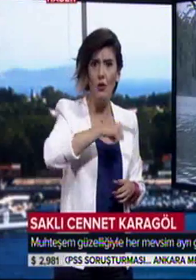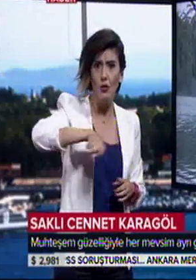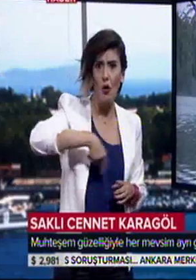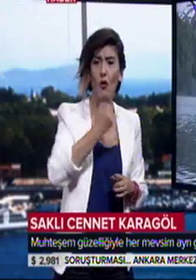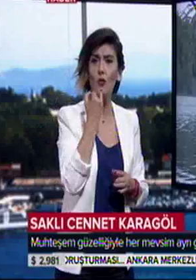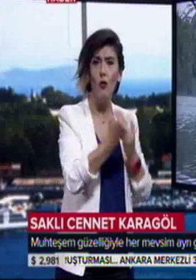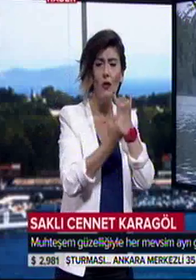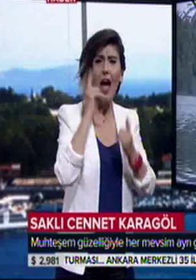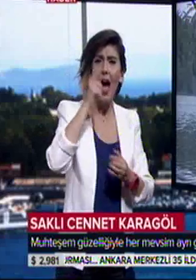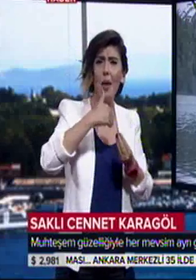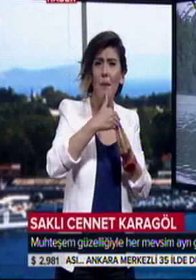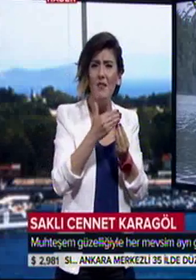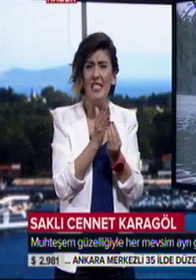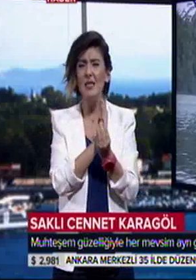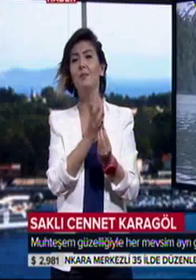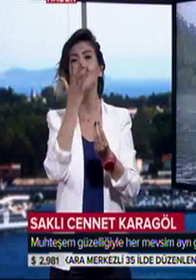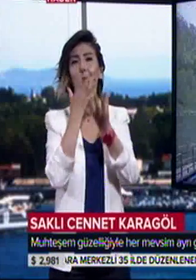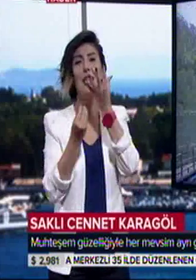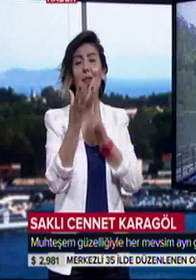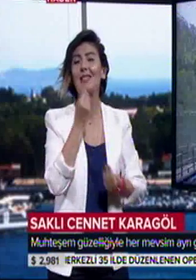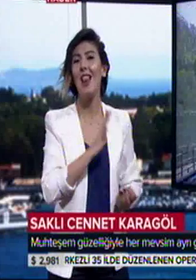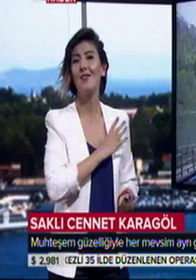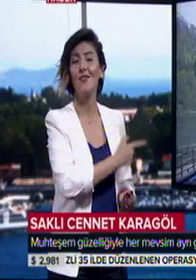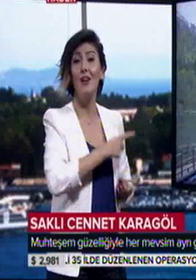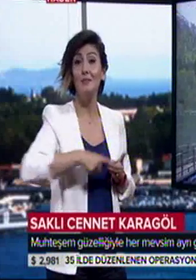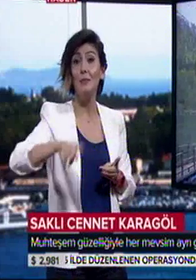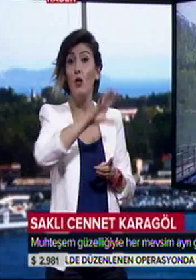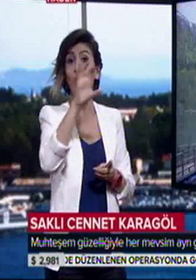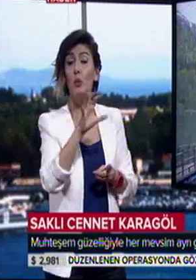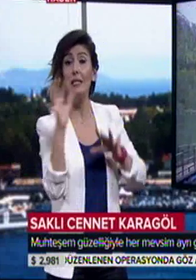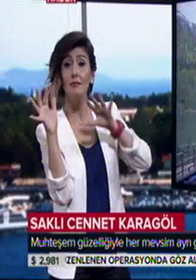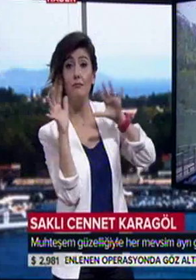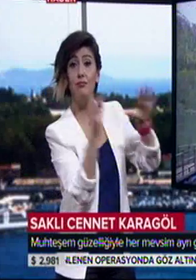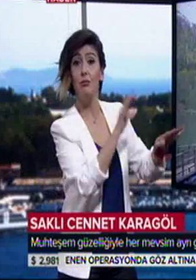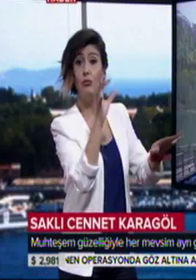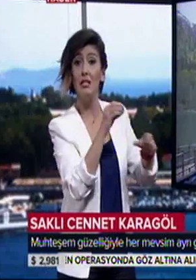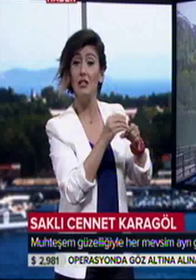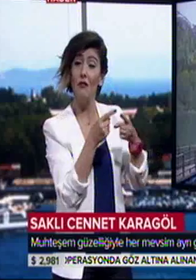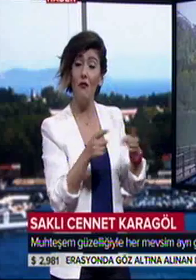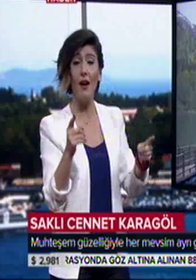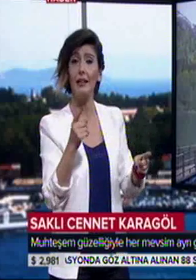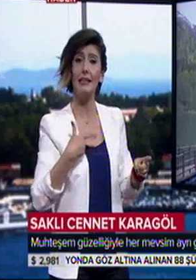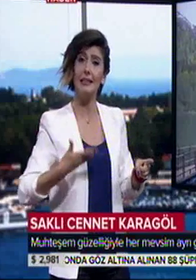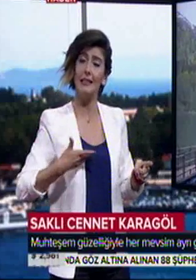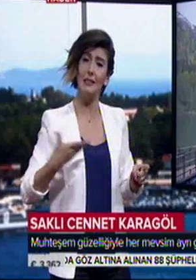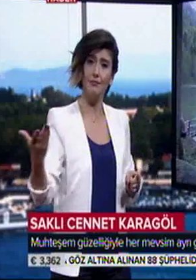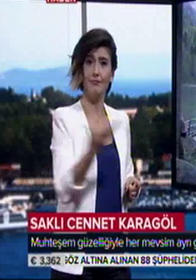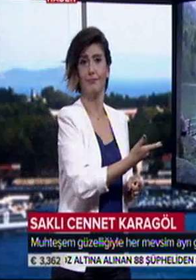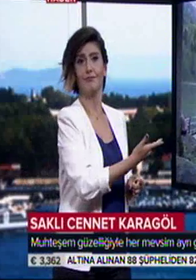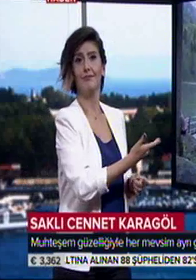her mevsim ayrı bir güzellik sunuyor. Yürenin turizm potansiyeli, turistler için farklı bir seçenek. Karagöl'ün